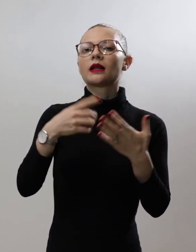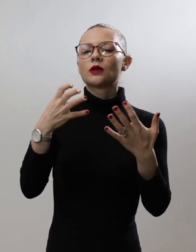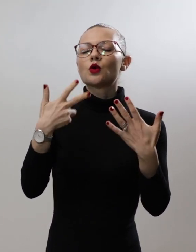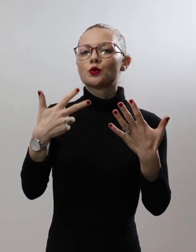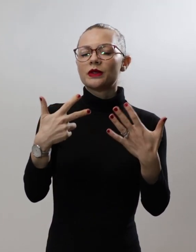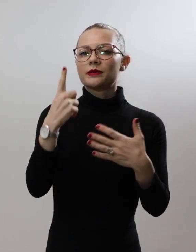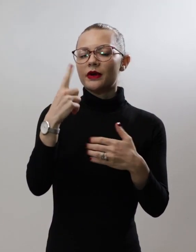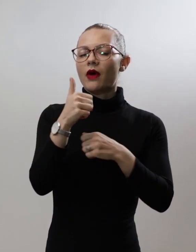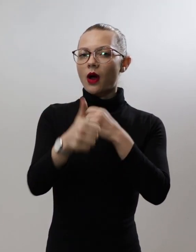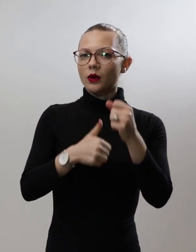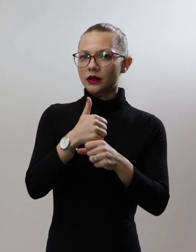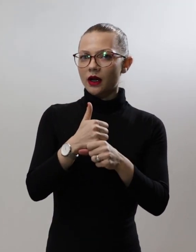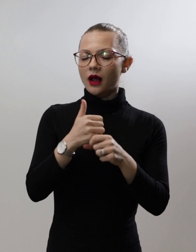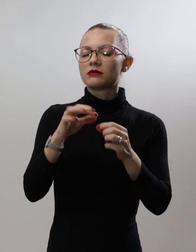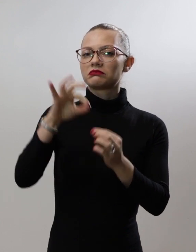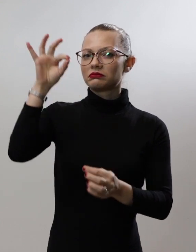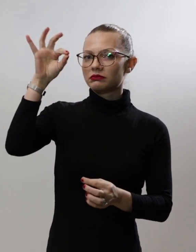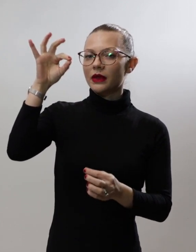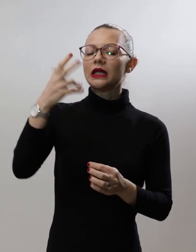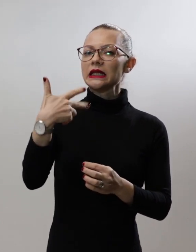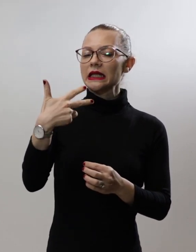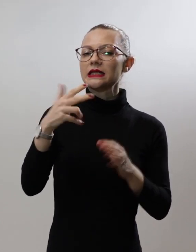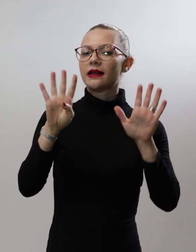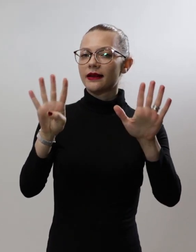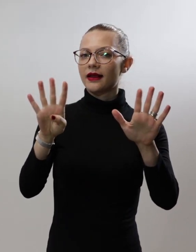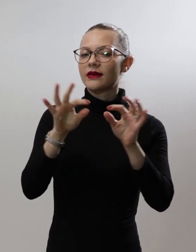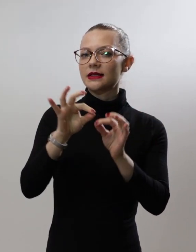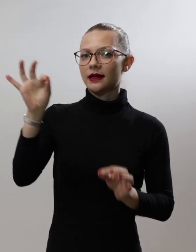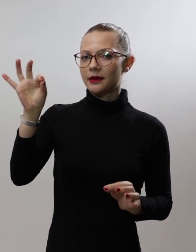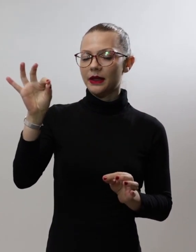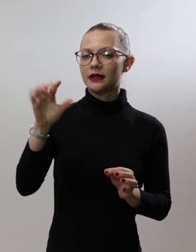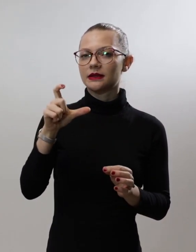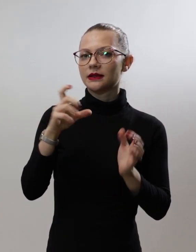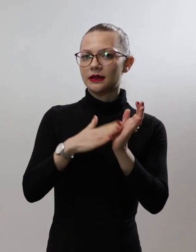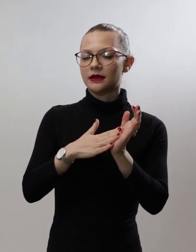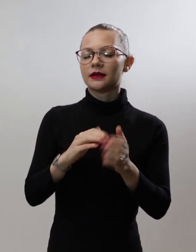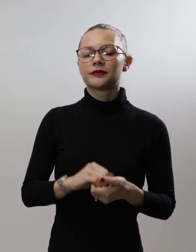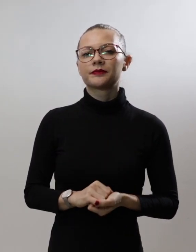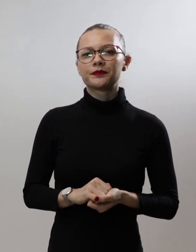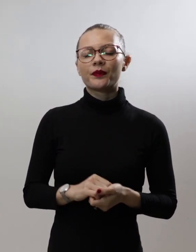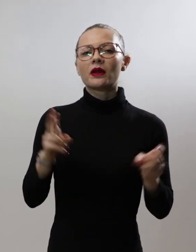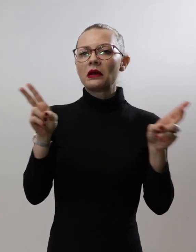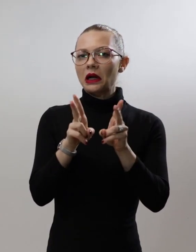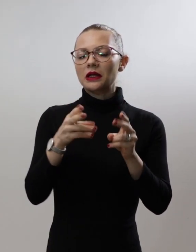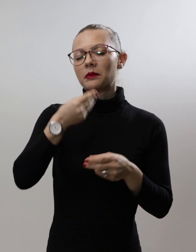Димензии, висина 39 сантиметри. Кратка приказна опис